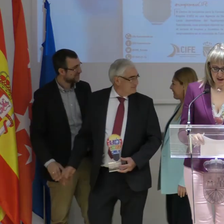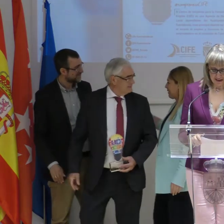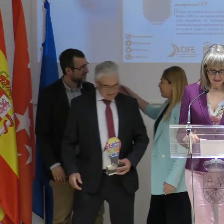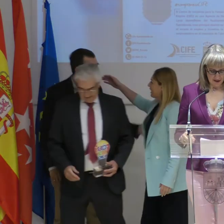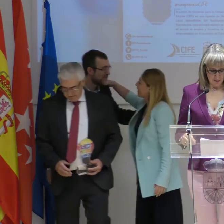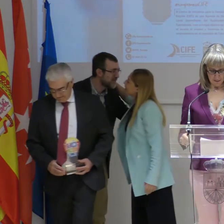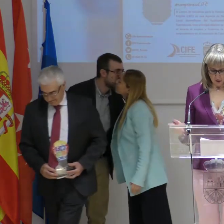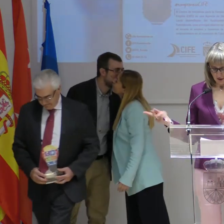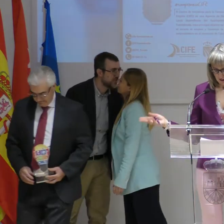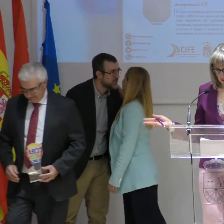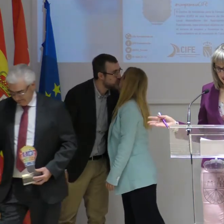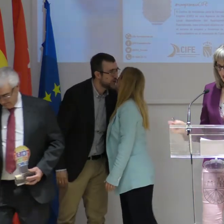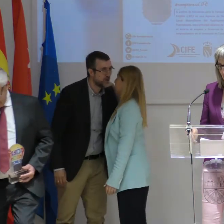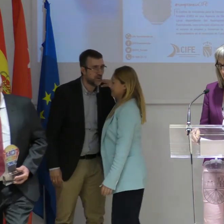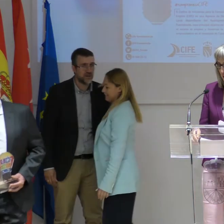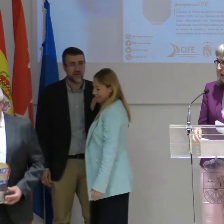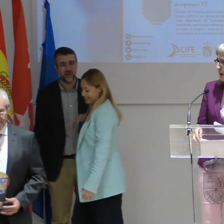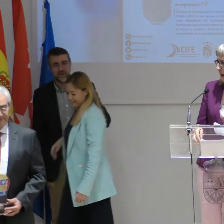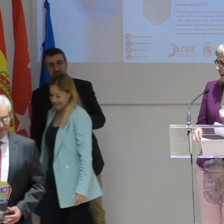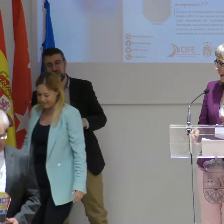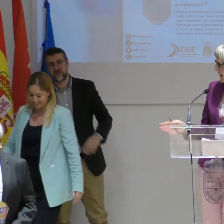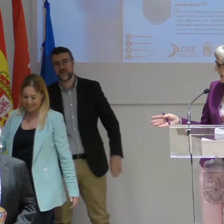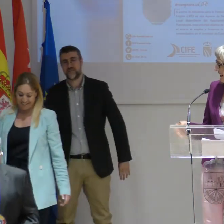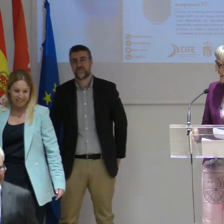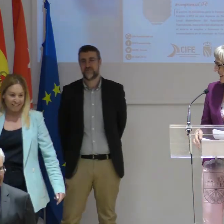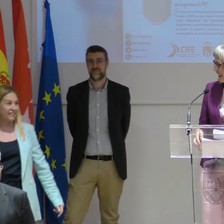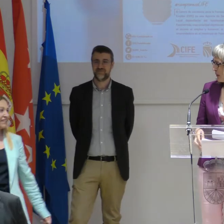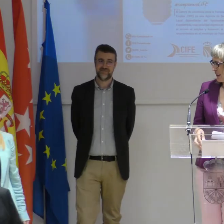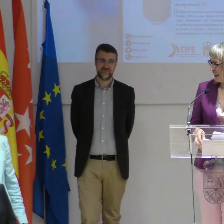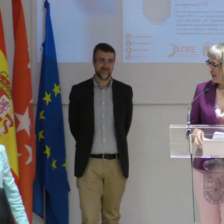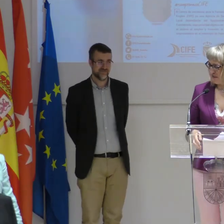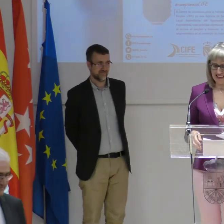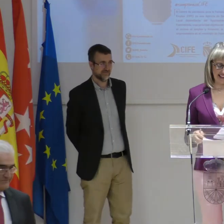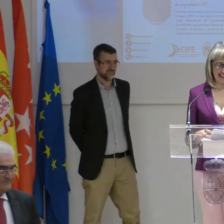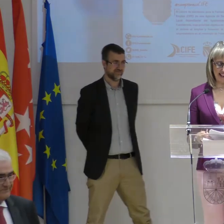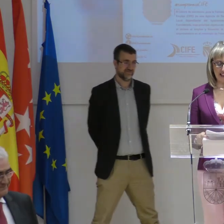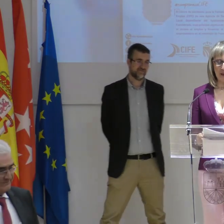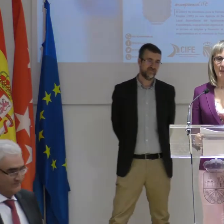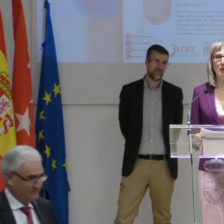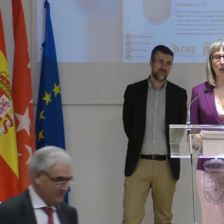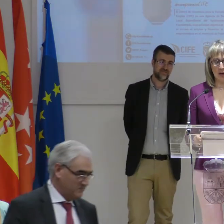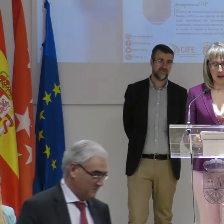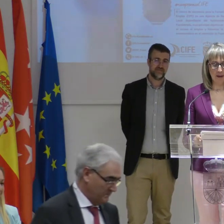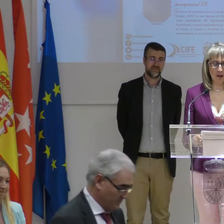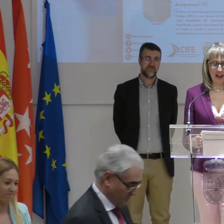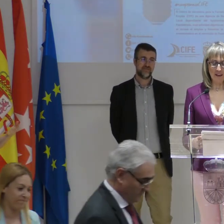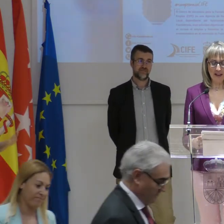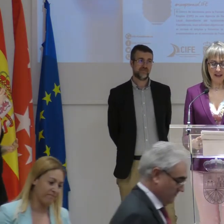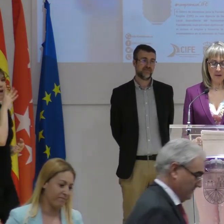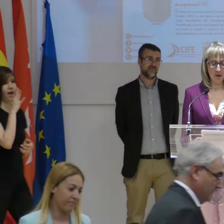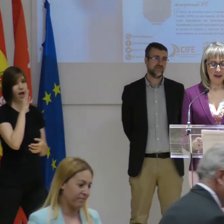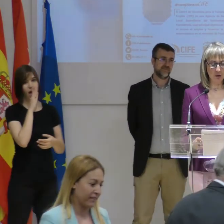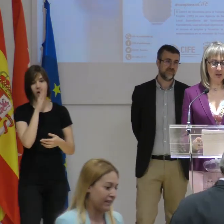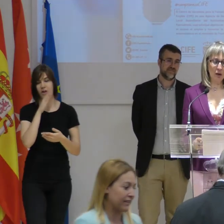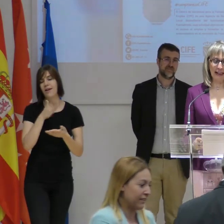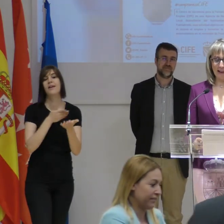Enhorabuena a los premiados. La persona que han escuchado es Nuria Gutiérrez, la hija del propietario de la empresa. Gracias. Vamos ahora con la mención a la diversidad